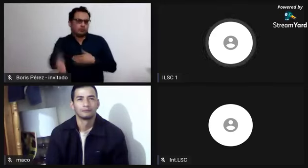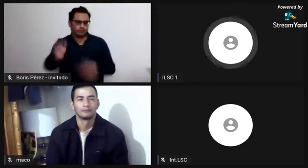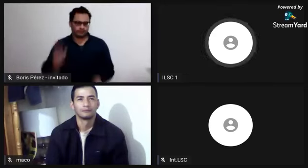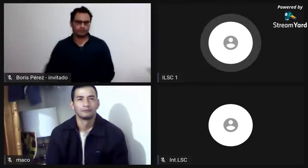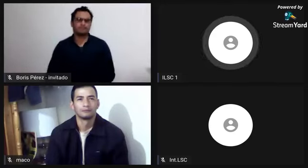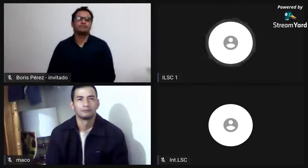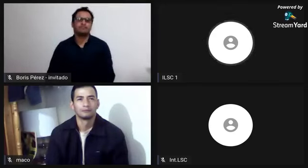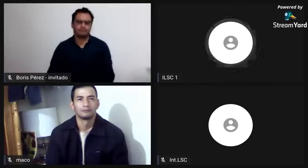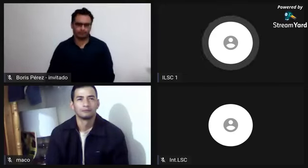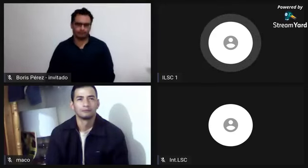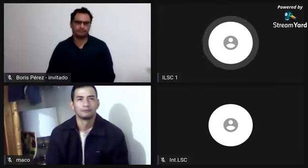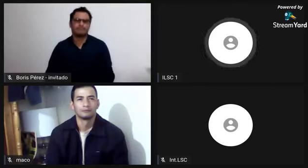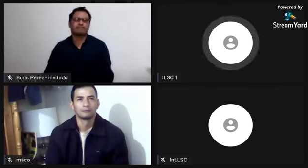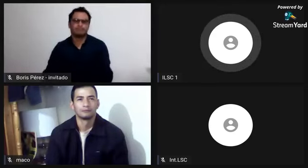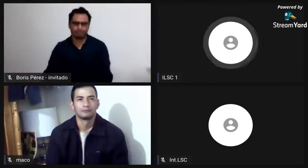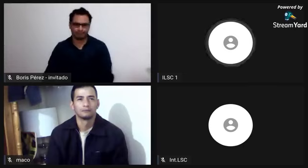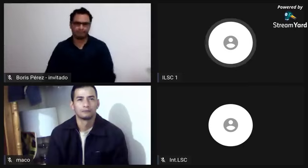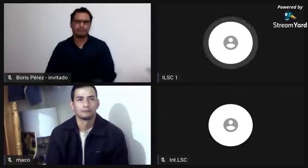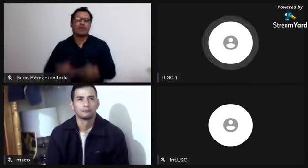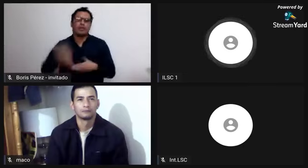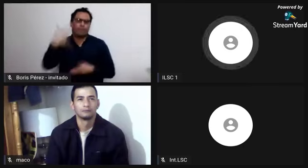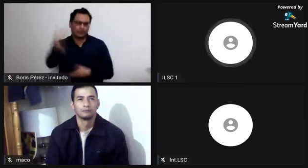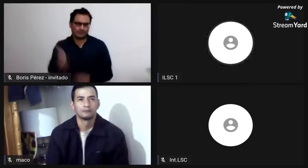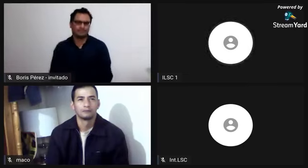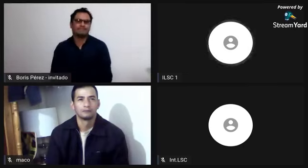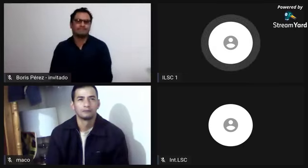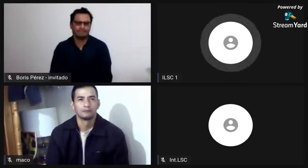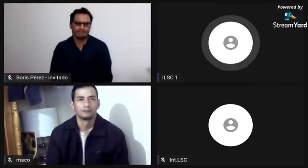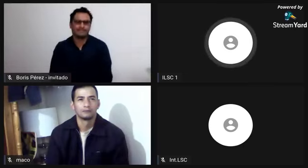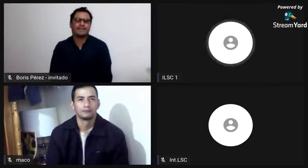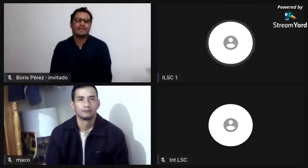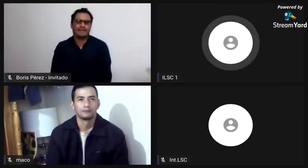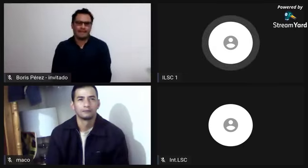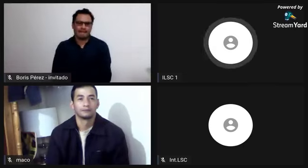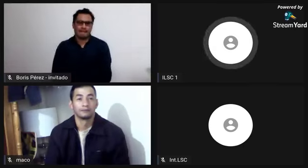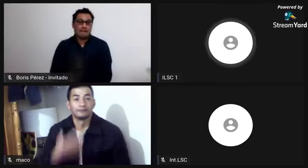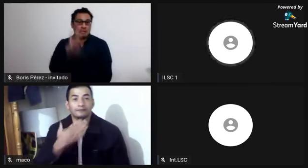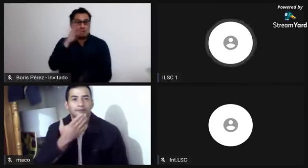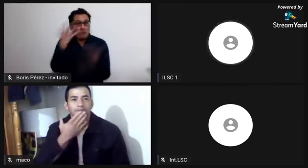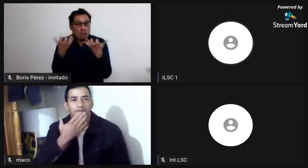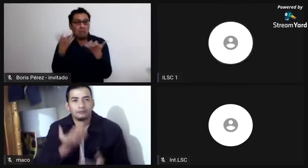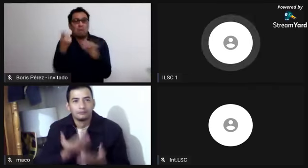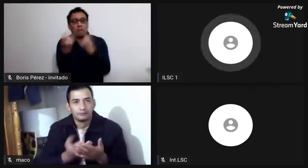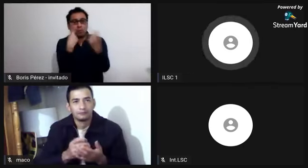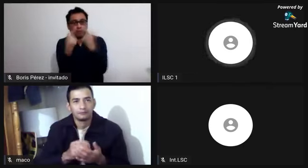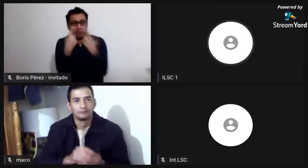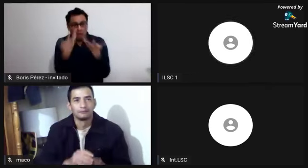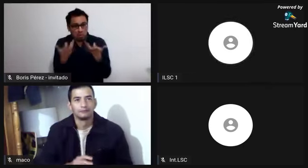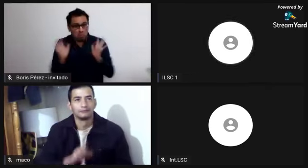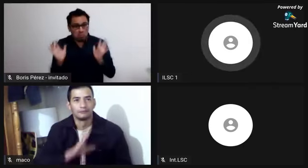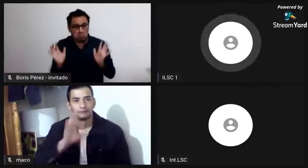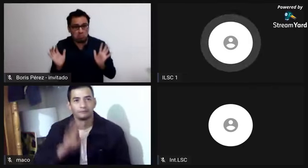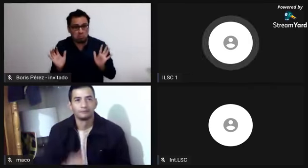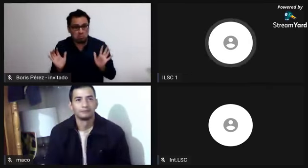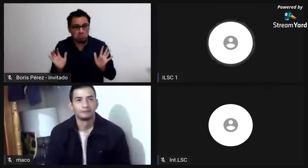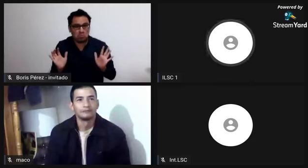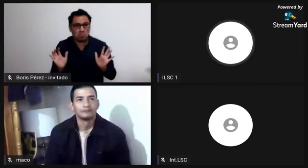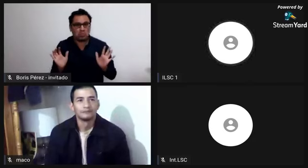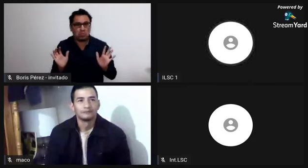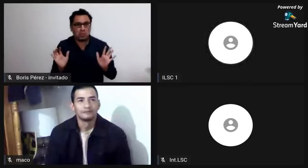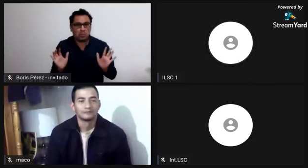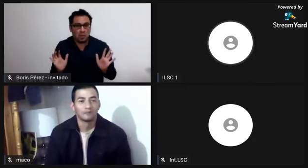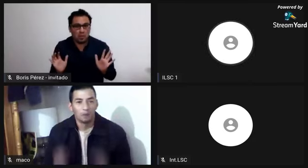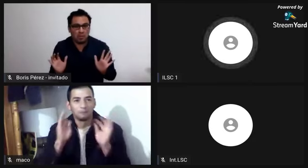esclavitud. Pero no podemos hablar de que hubo un proceso de liberación total de la